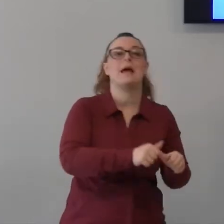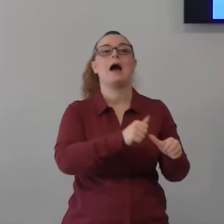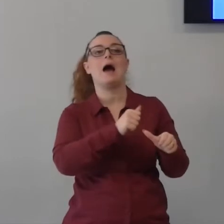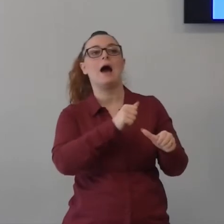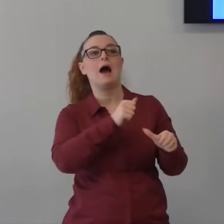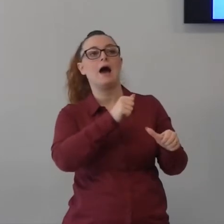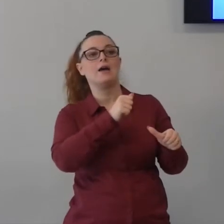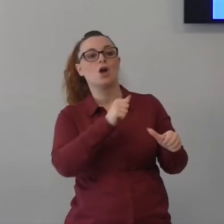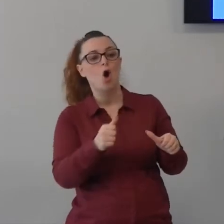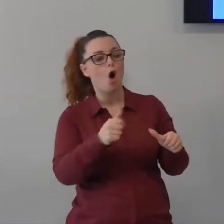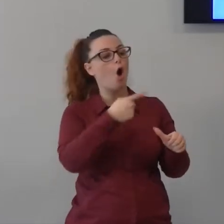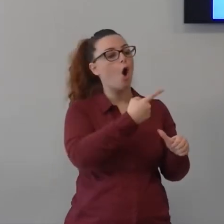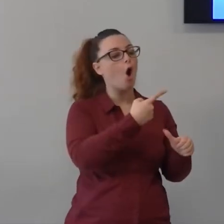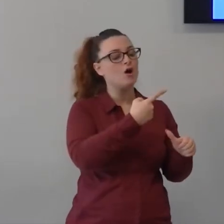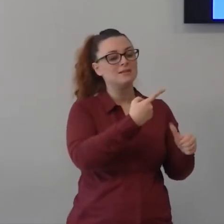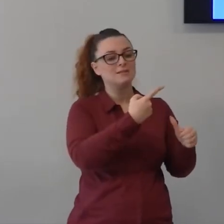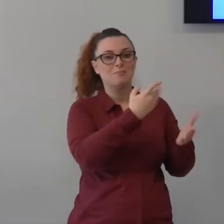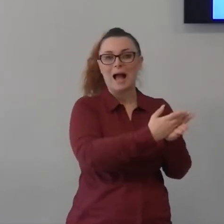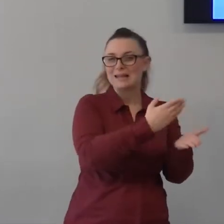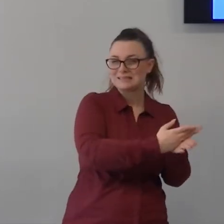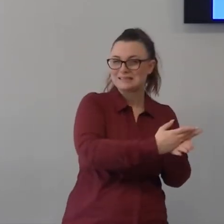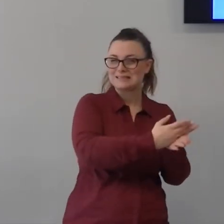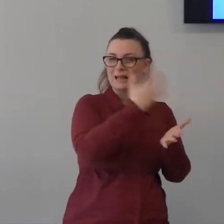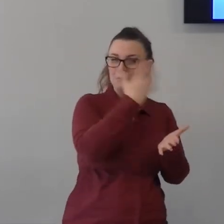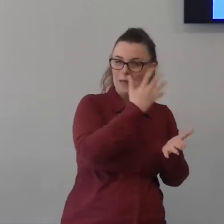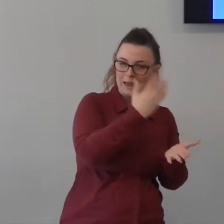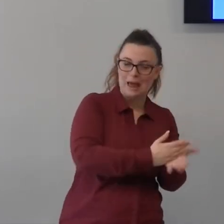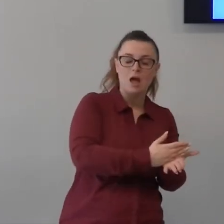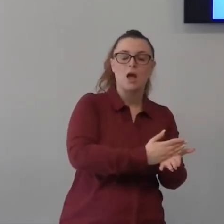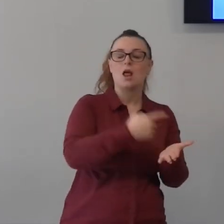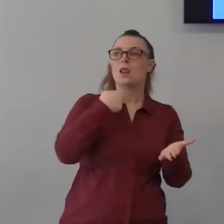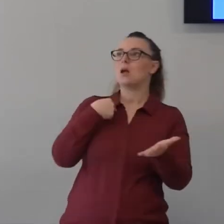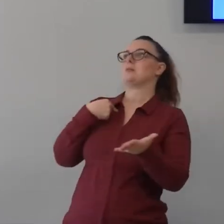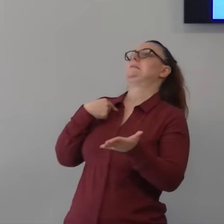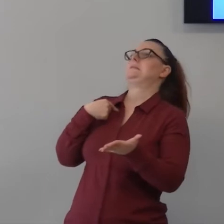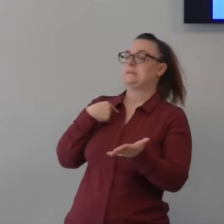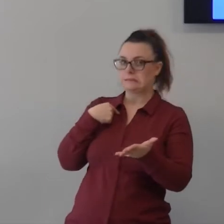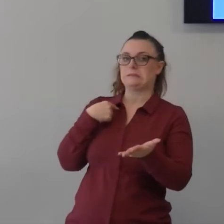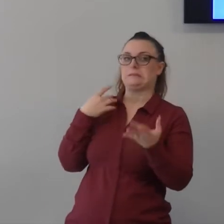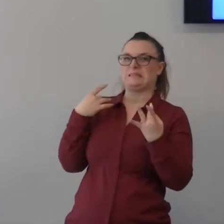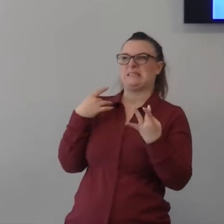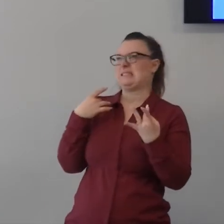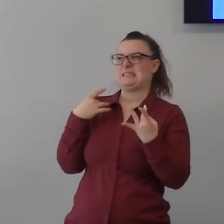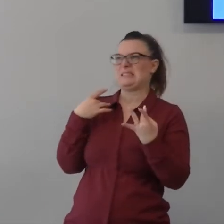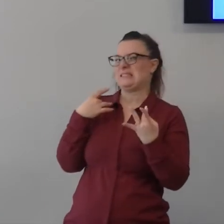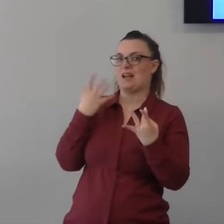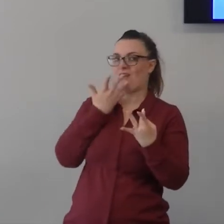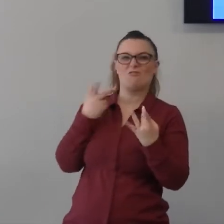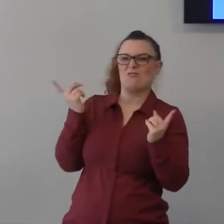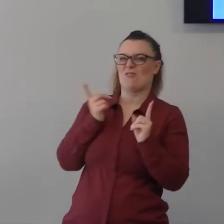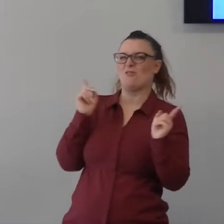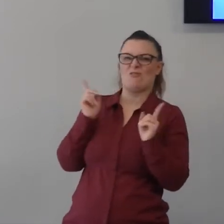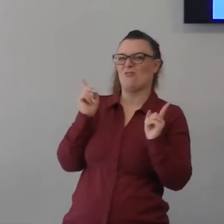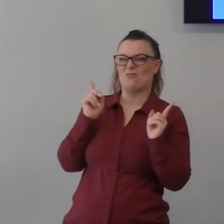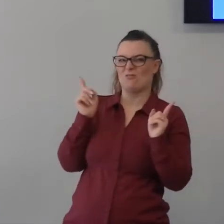smettere di fare qualche cosa che sulla nostra visione urliamo ma come devo devo andare